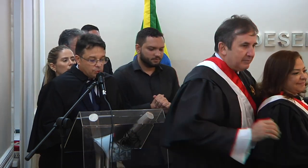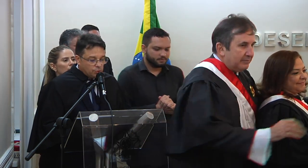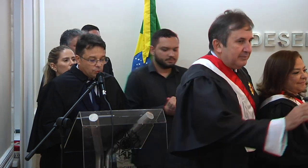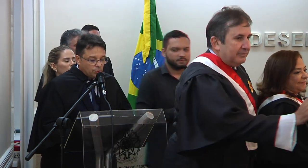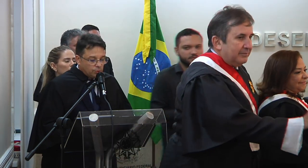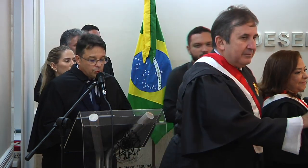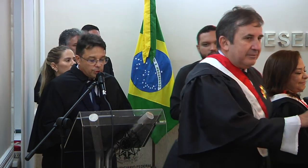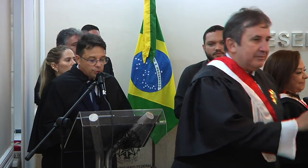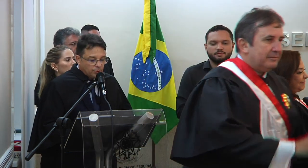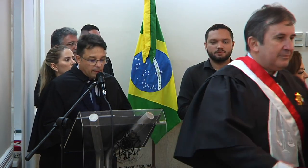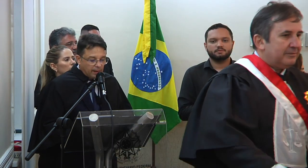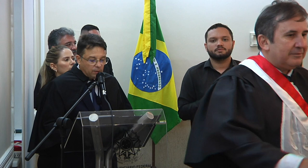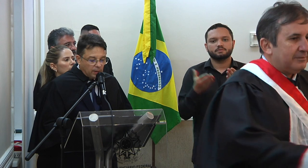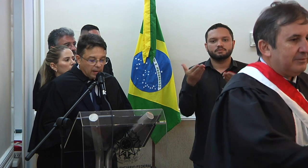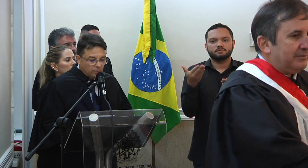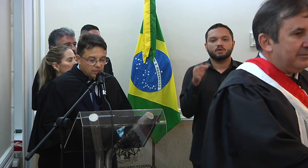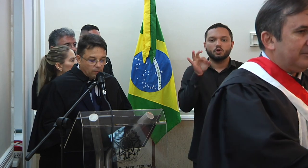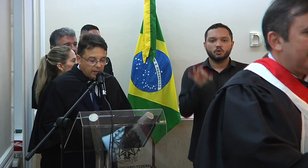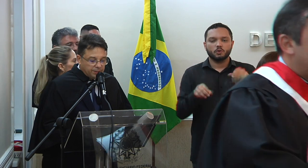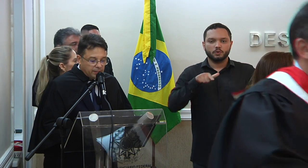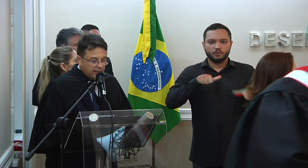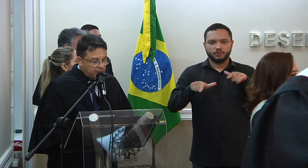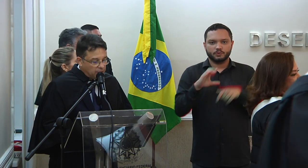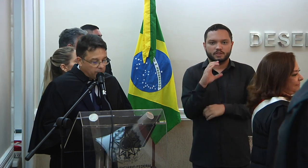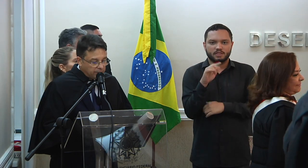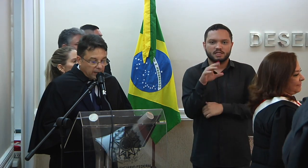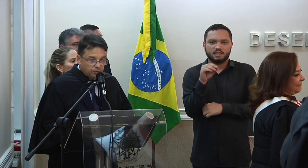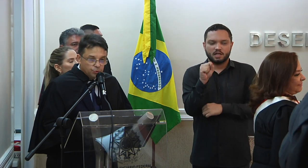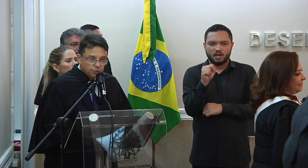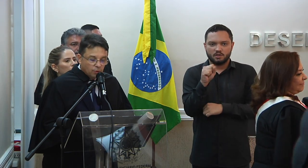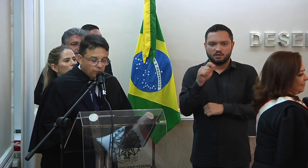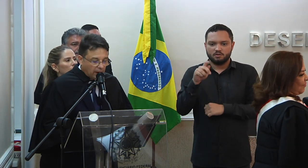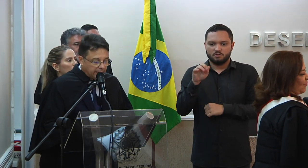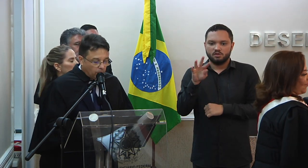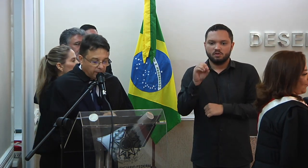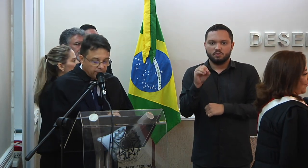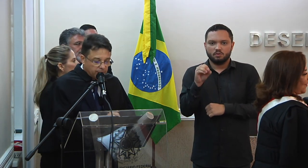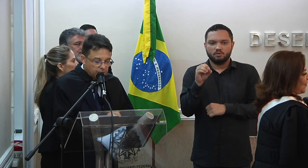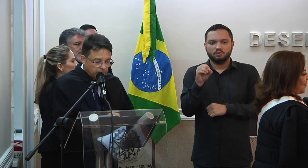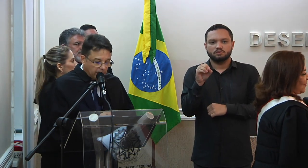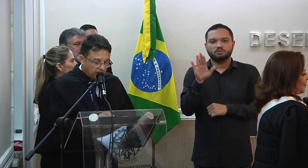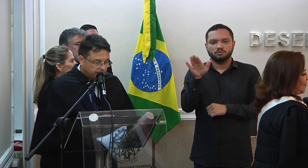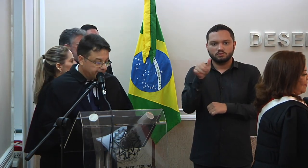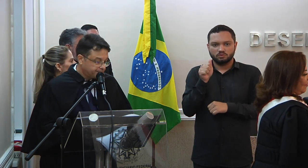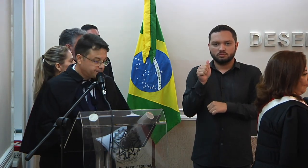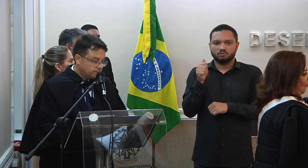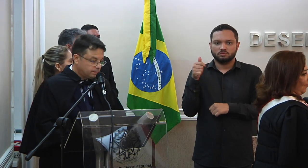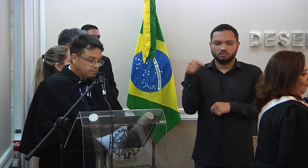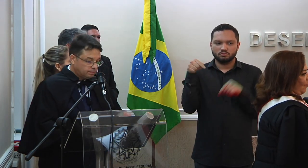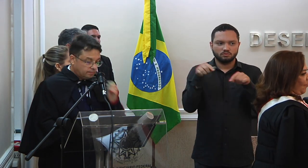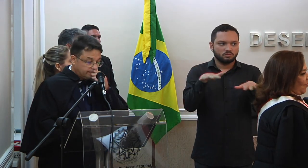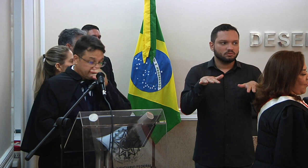Excelentíssimo senhor, senhor desembargador Carlos Albert Trindade Rebonato, juiz convocado ao pleno deste tribunal.